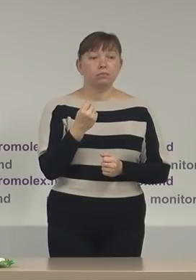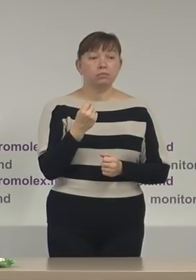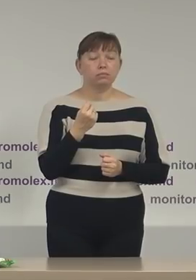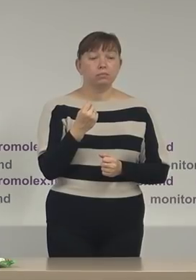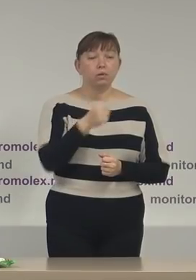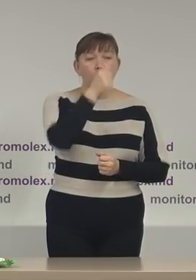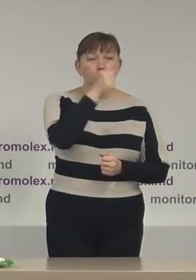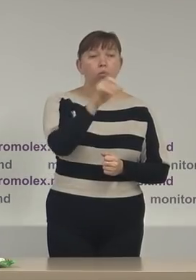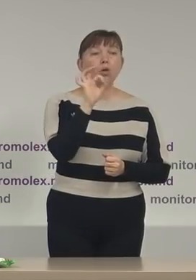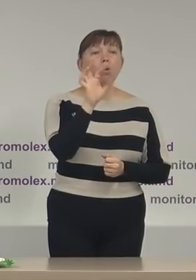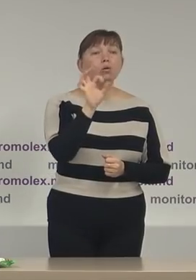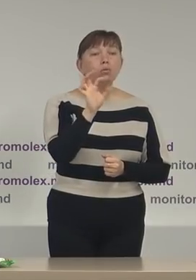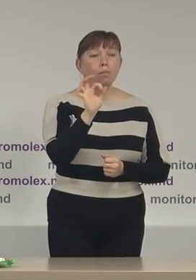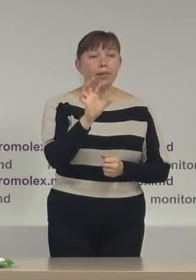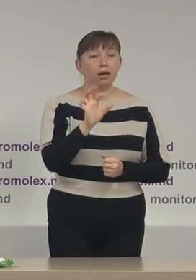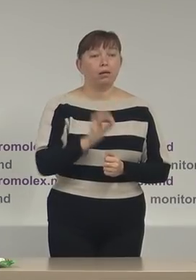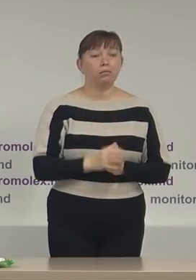luna octombrie